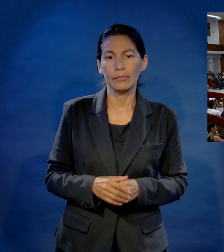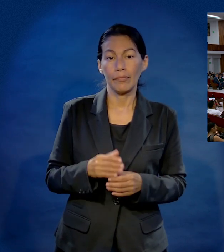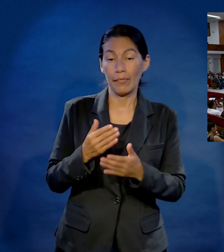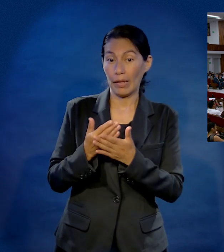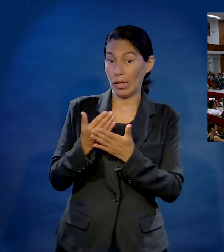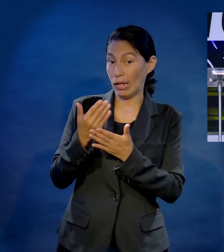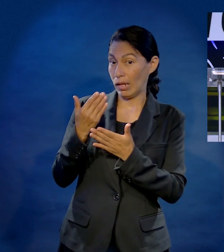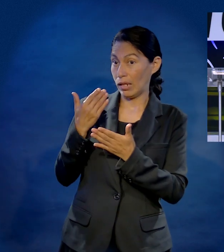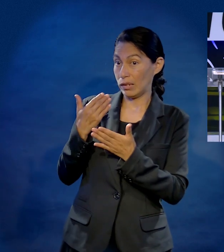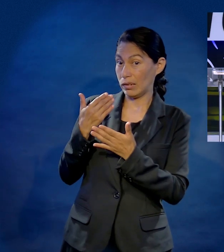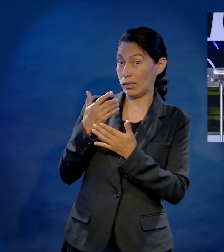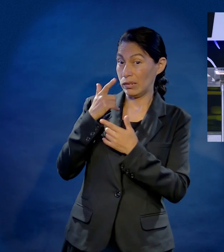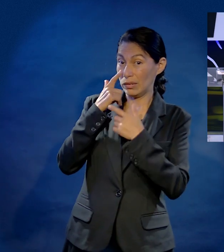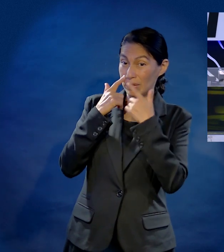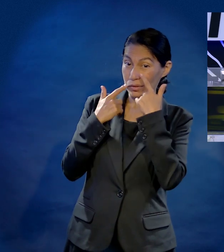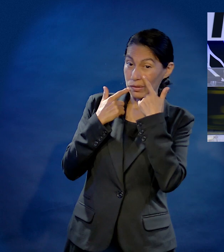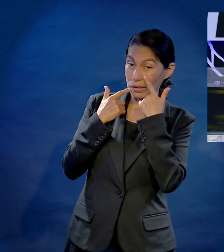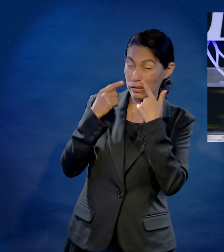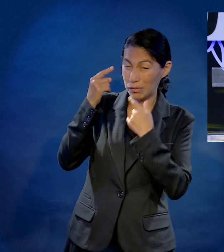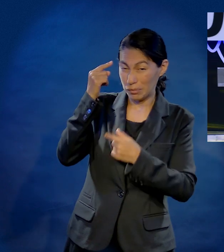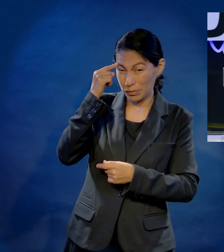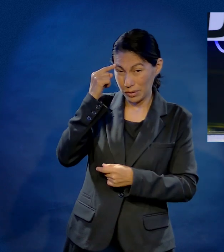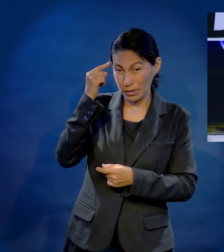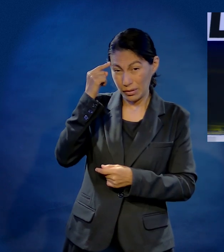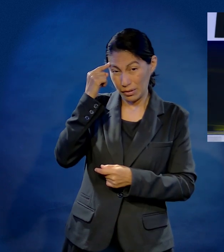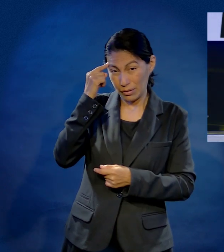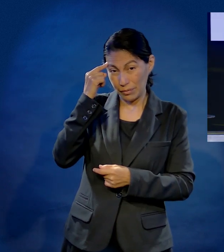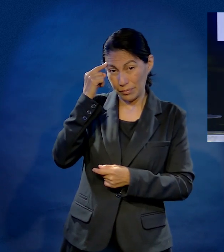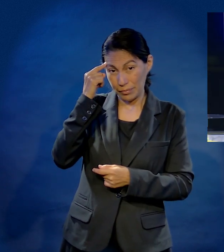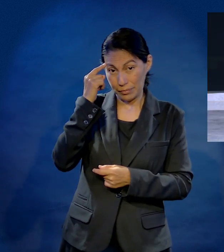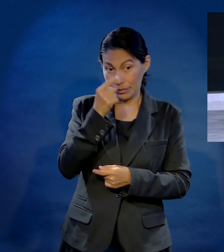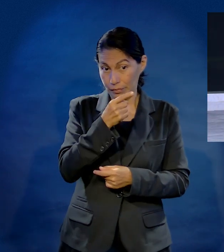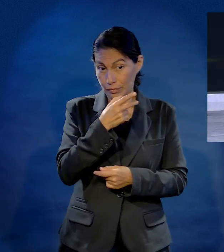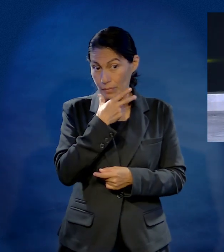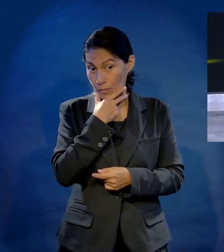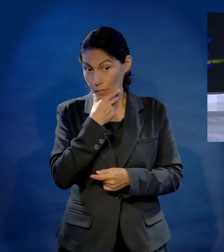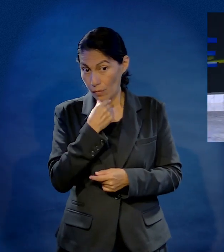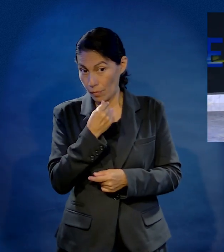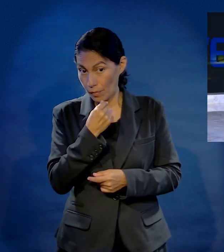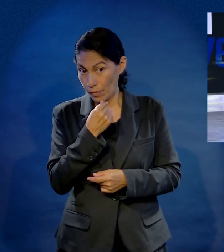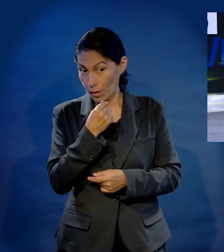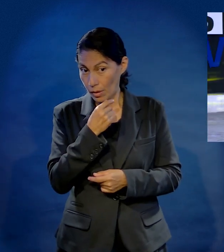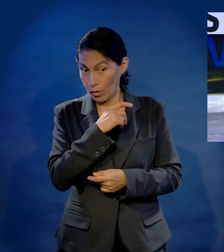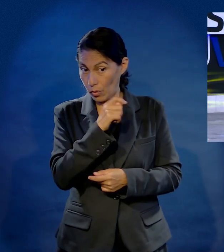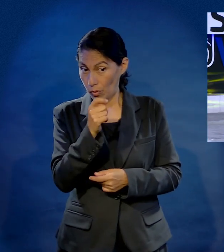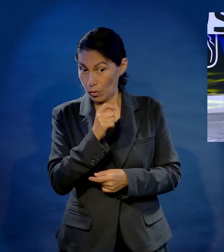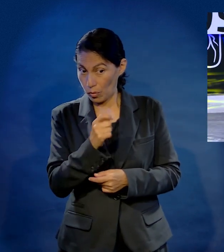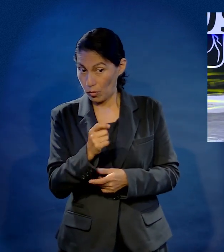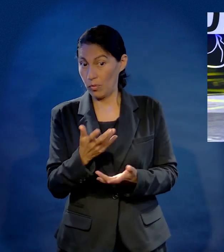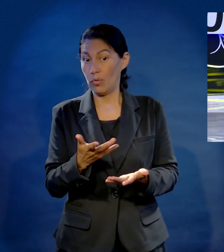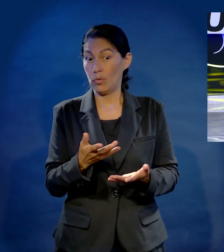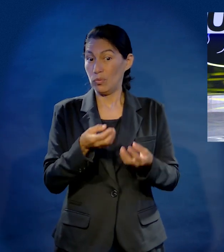Piensa. Antes que llores demasiado, pregúntate, ¿ese muchacho es noviero?